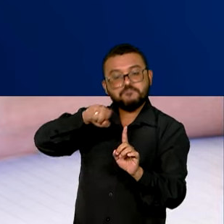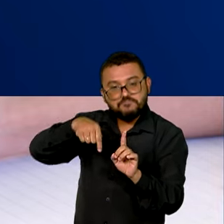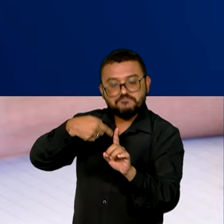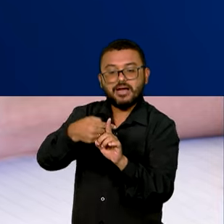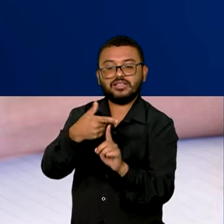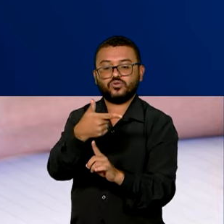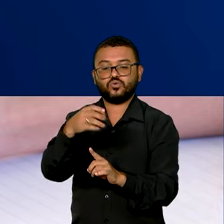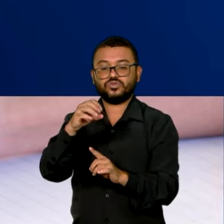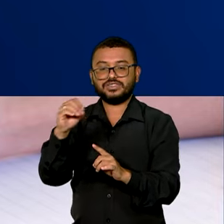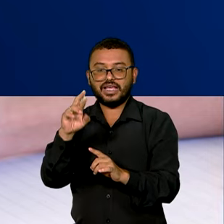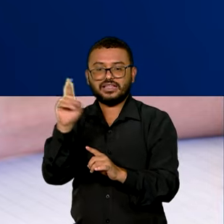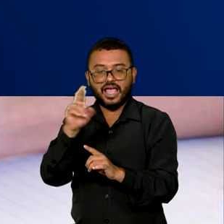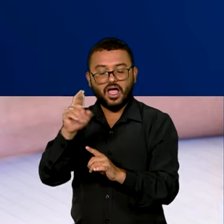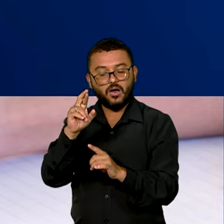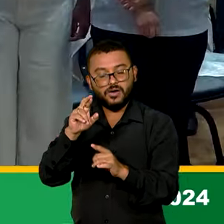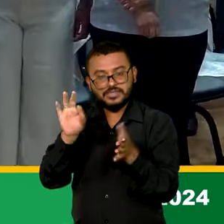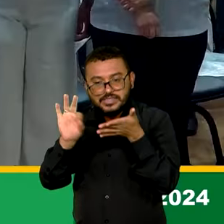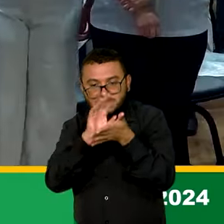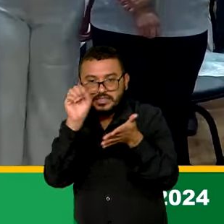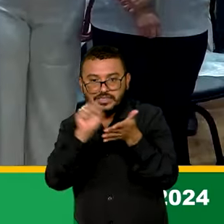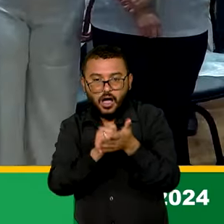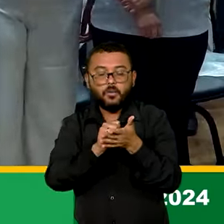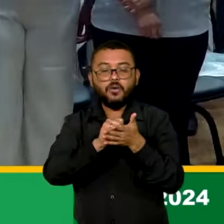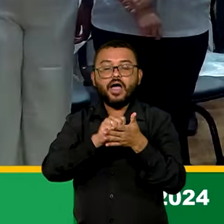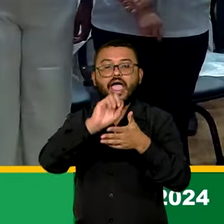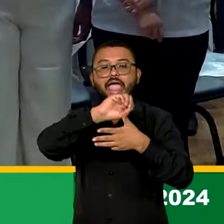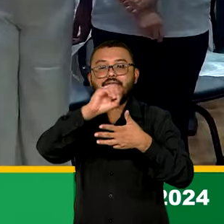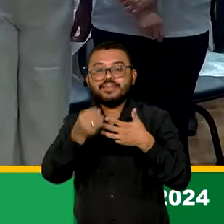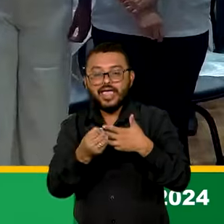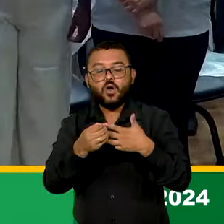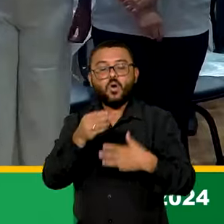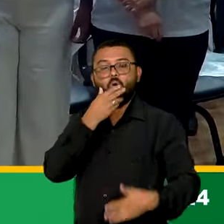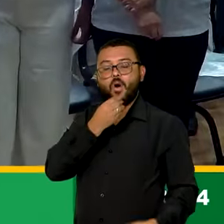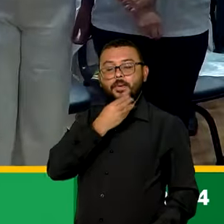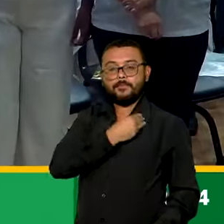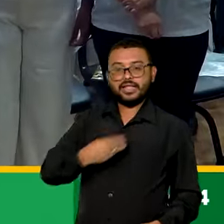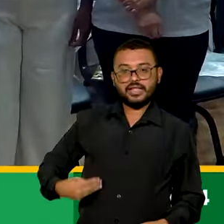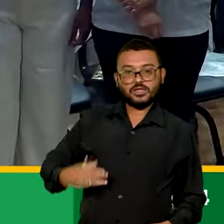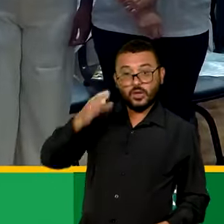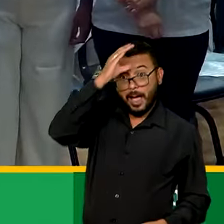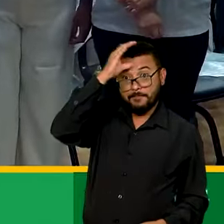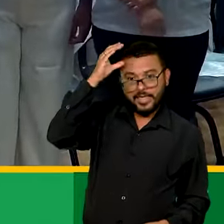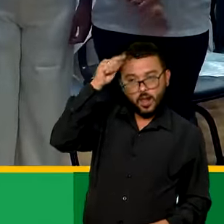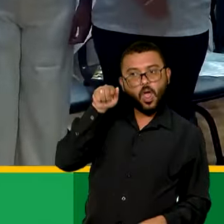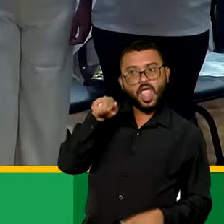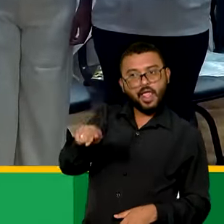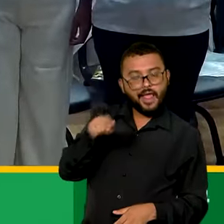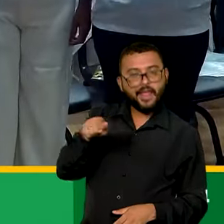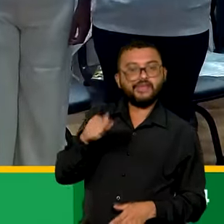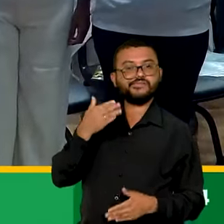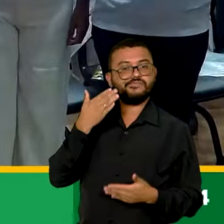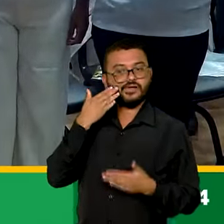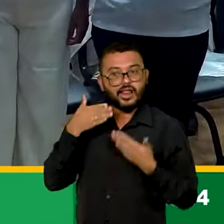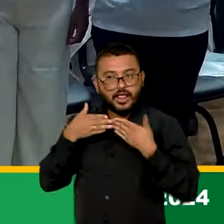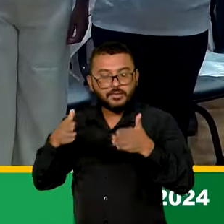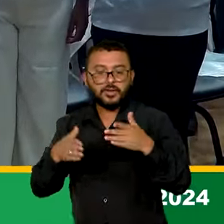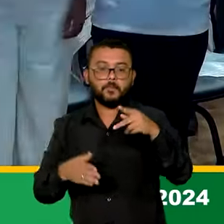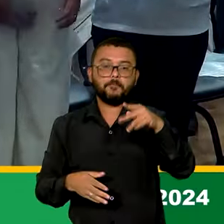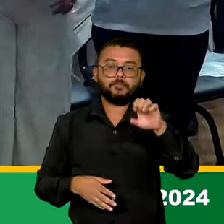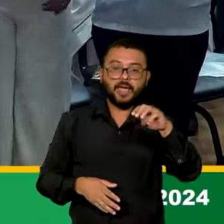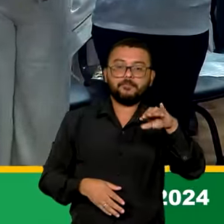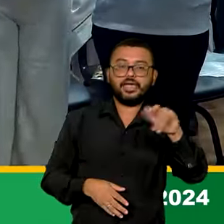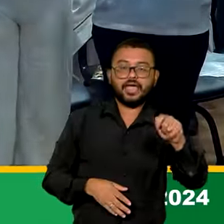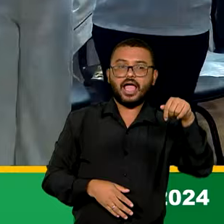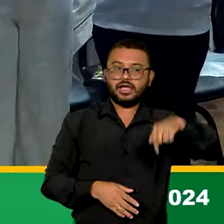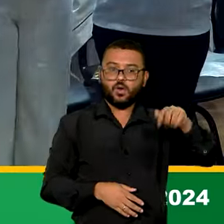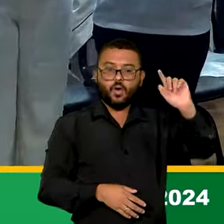reais ao se inscrever no Enem. O ministro da Educação, Camilo Santana, participou do lançamento do Pé de Meia no estado